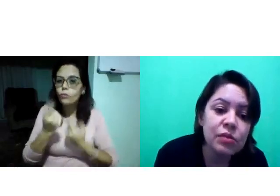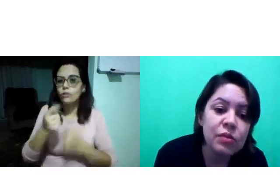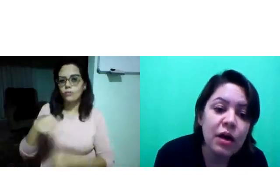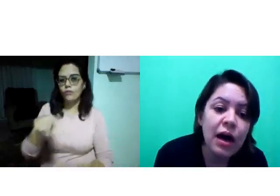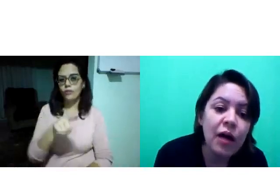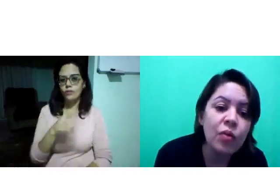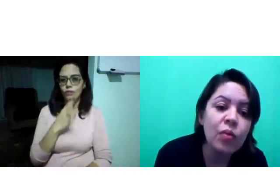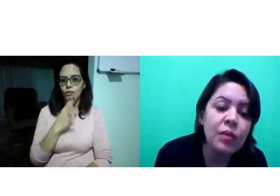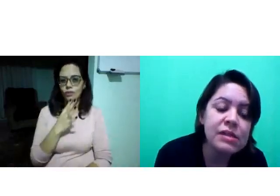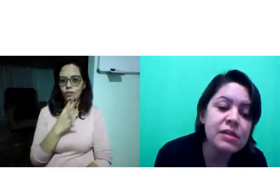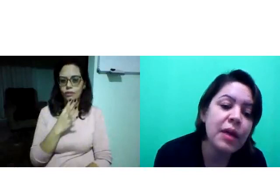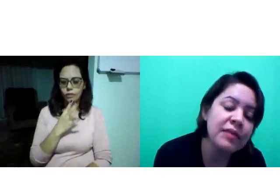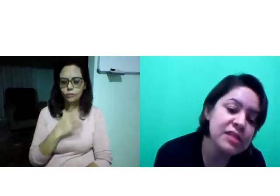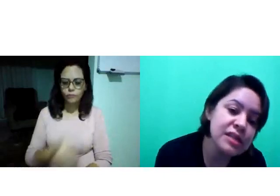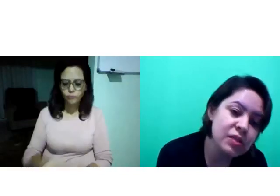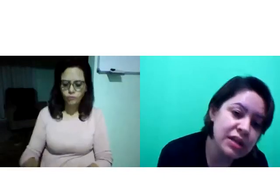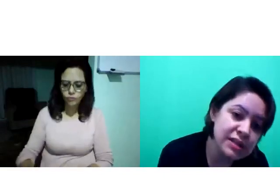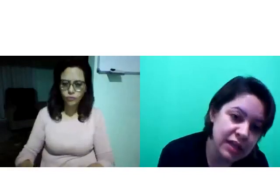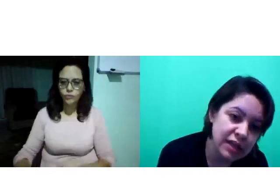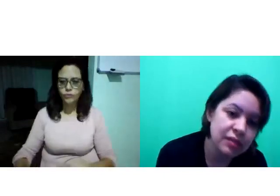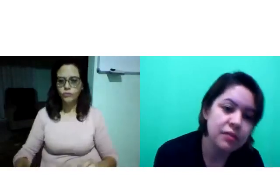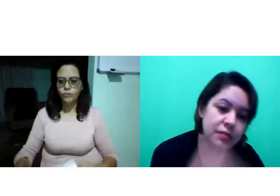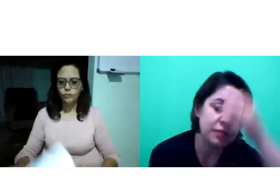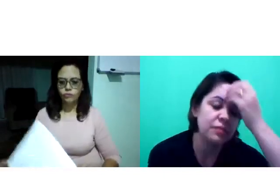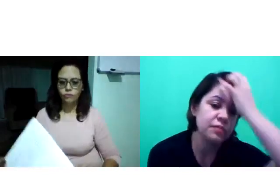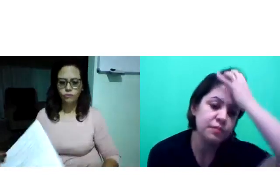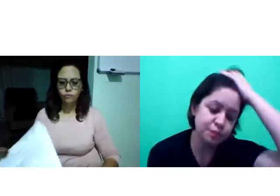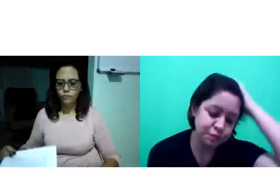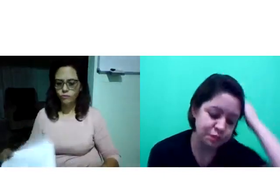apresento algumas para vocês conhecerem.